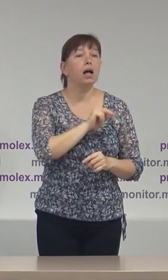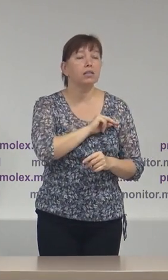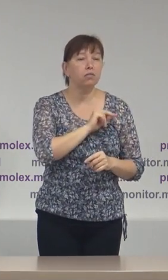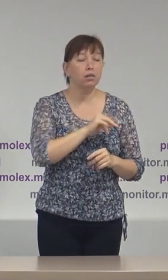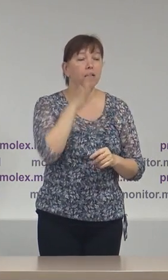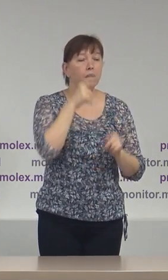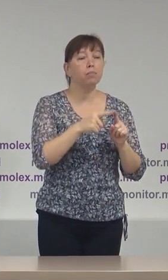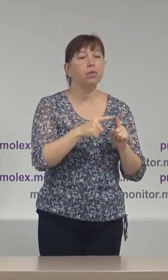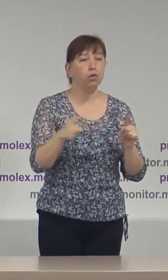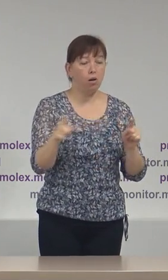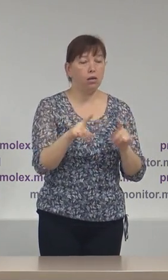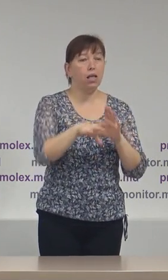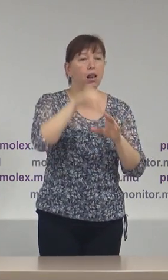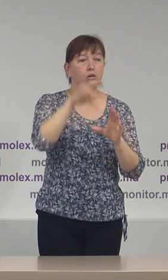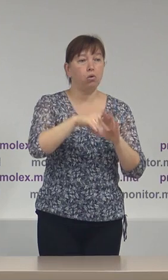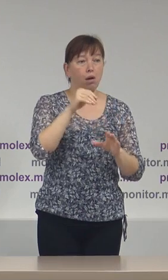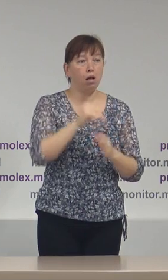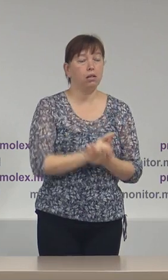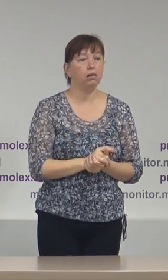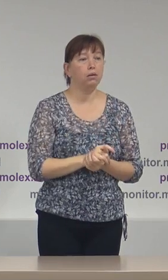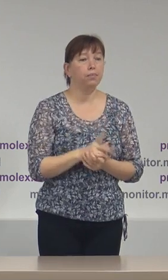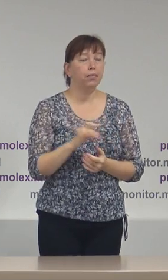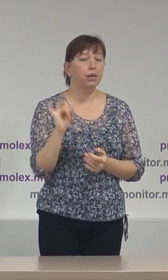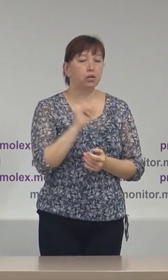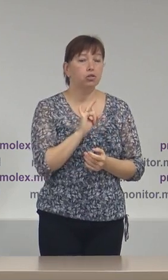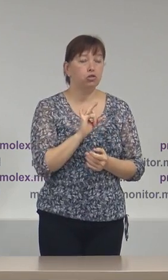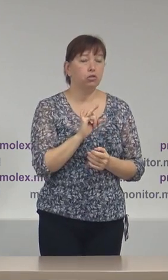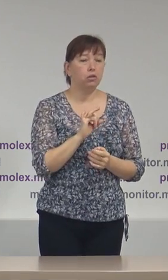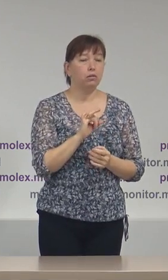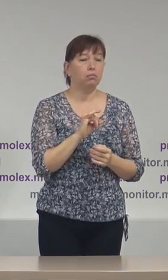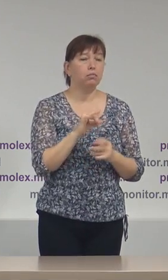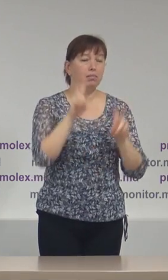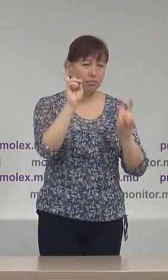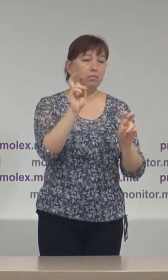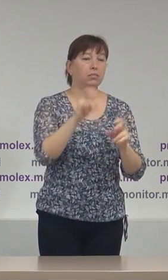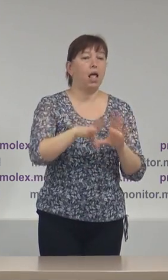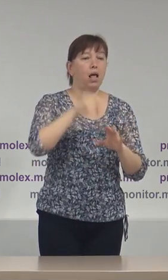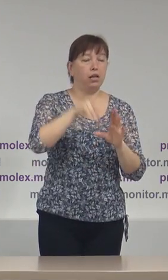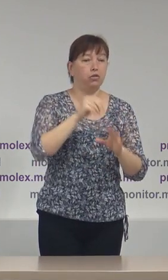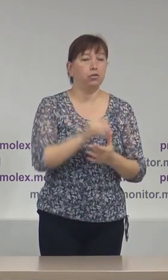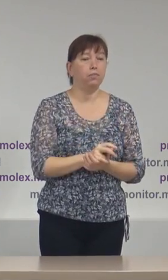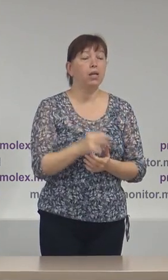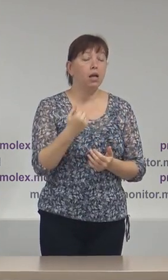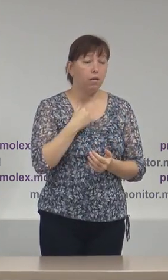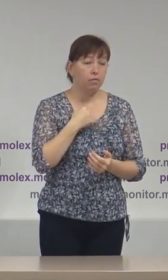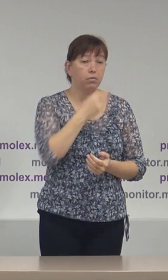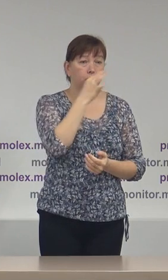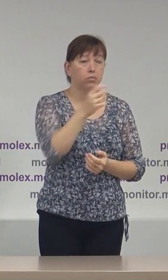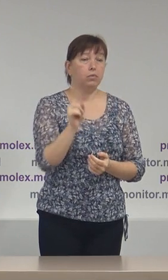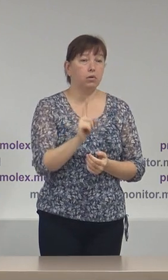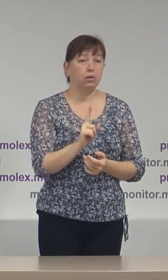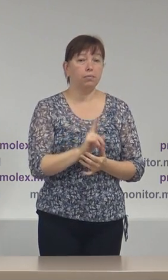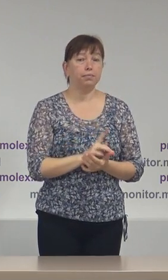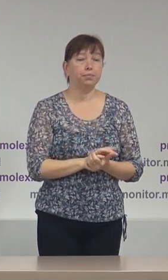în perioada electorală și în context electoral. Aici trebuie să subliniem și